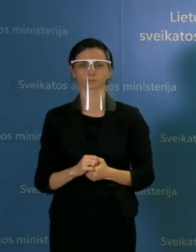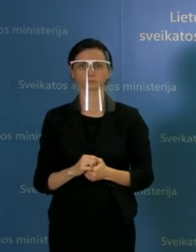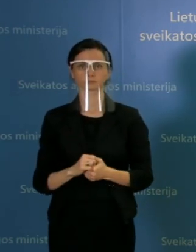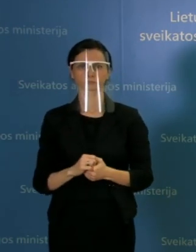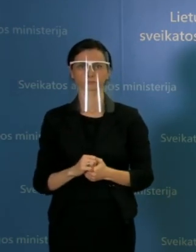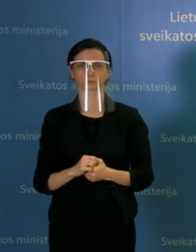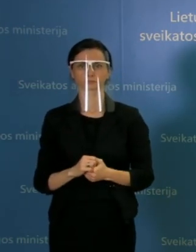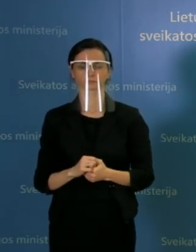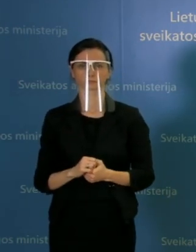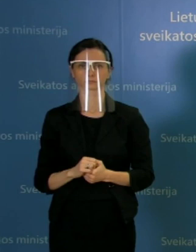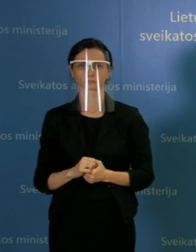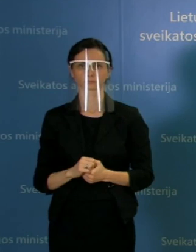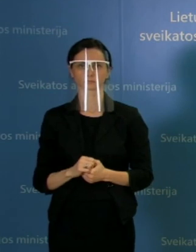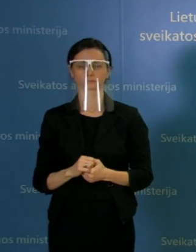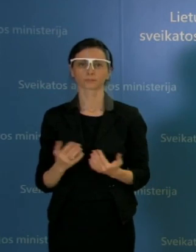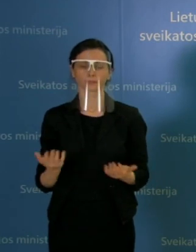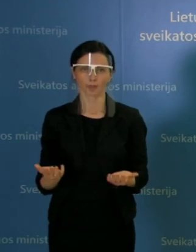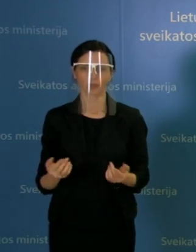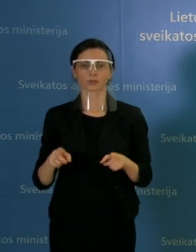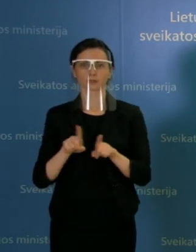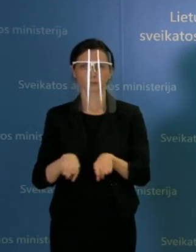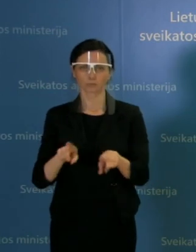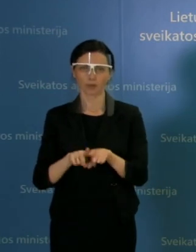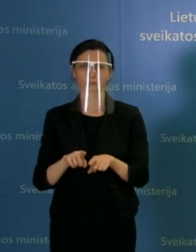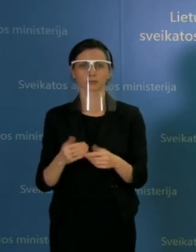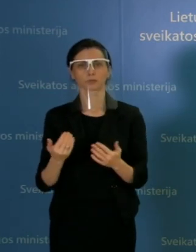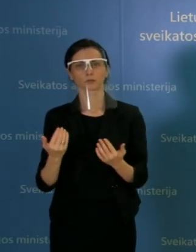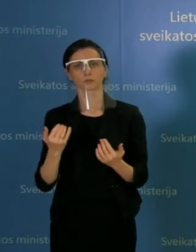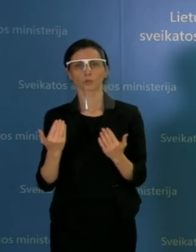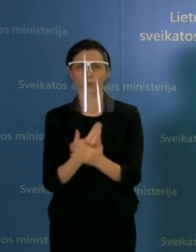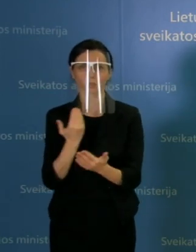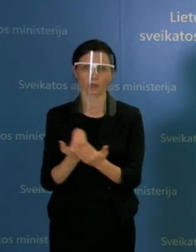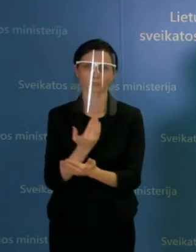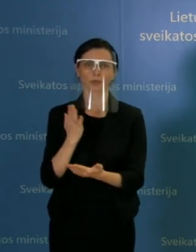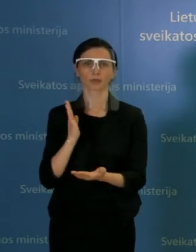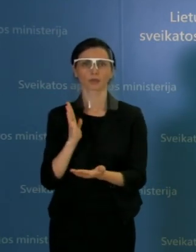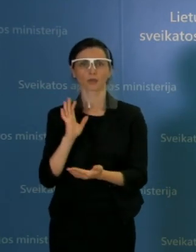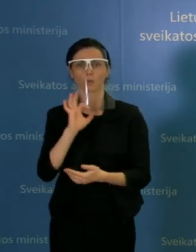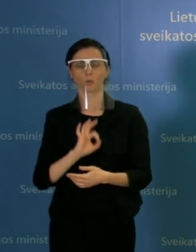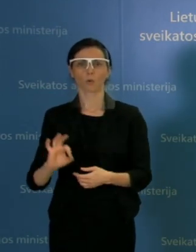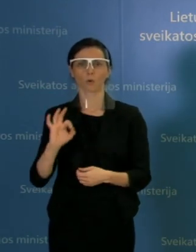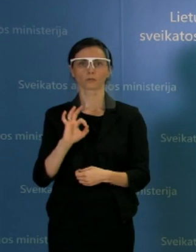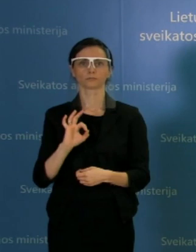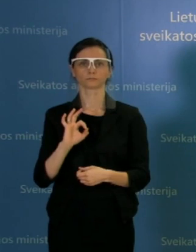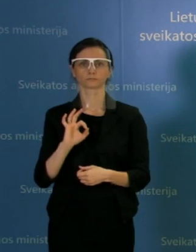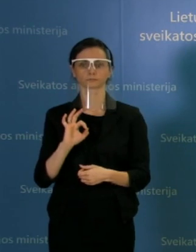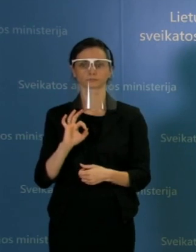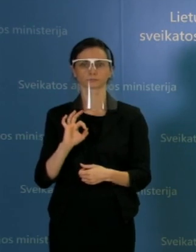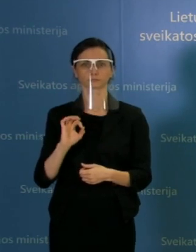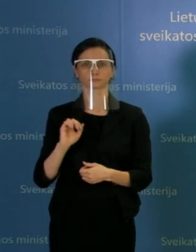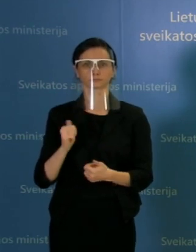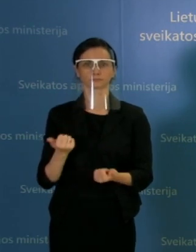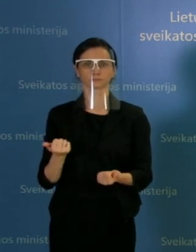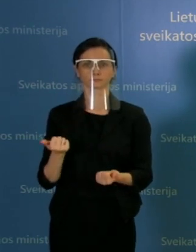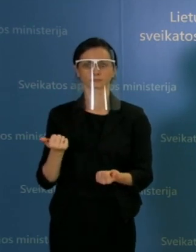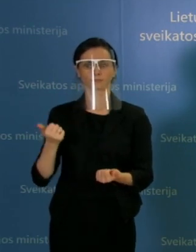mirtingumą. Na ir dar viena žinutė ir informacija, kadangi vakar ir